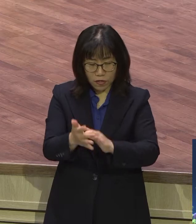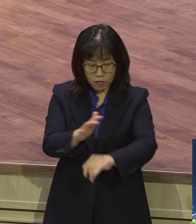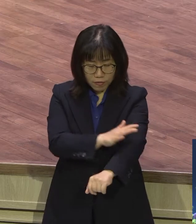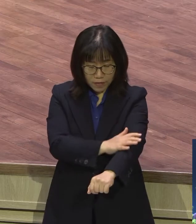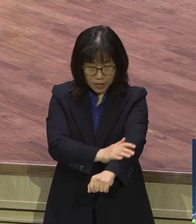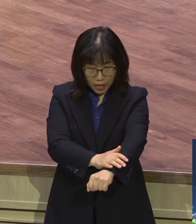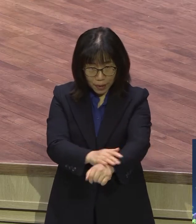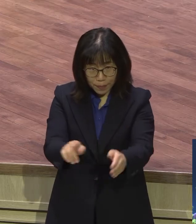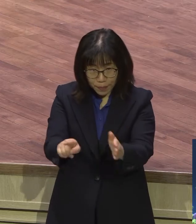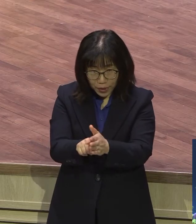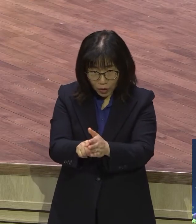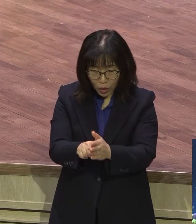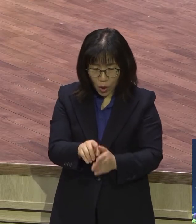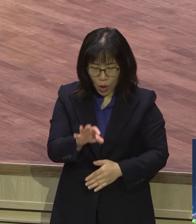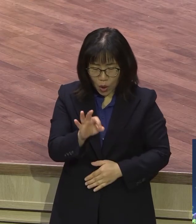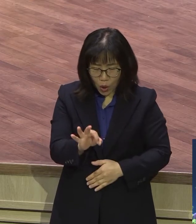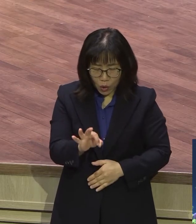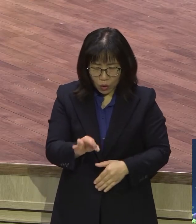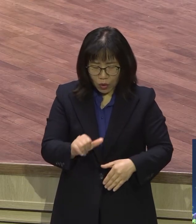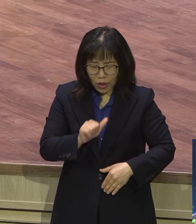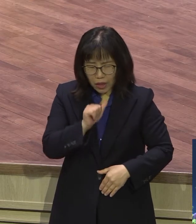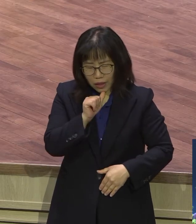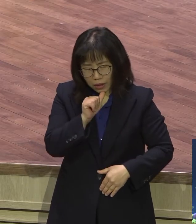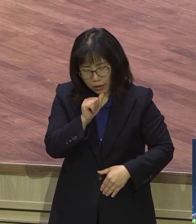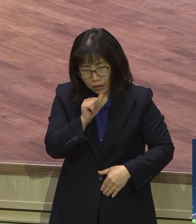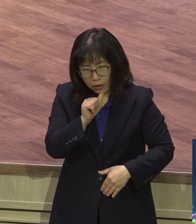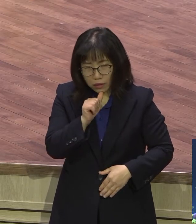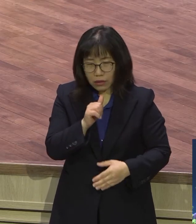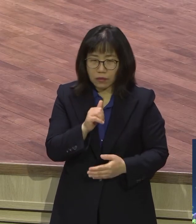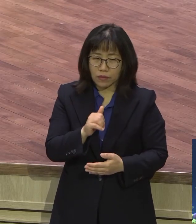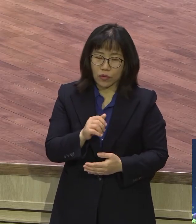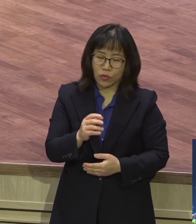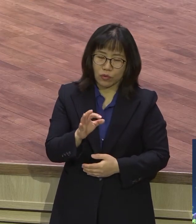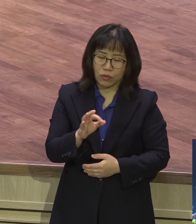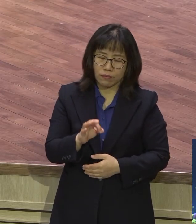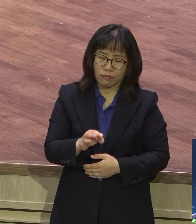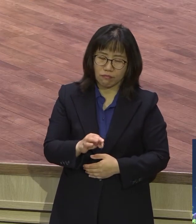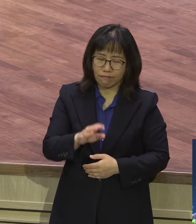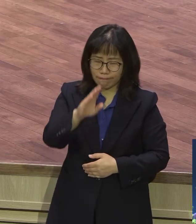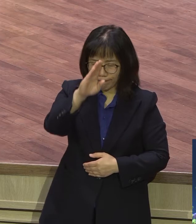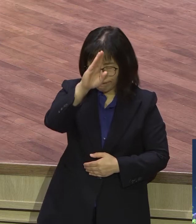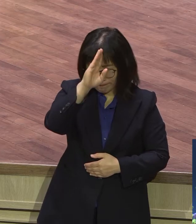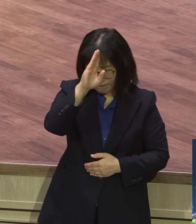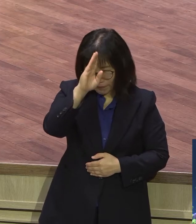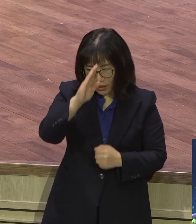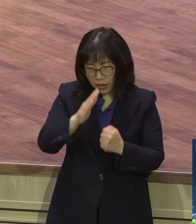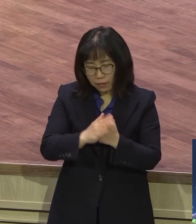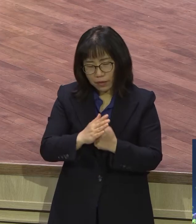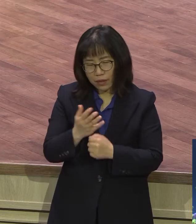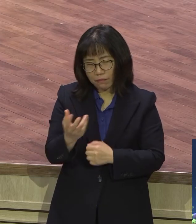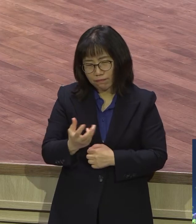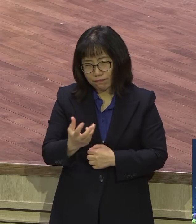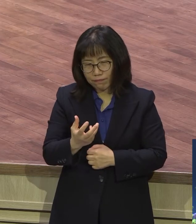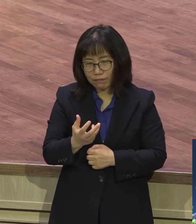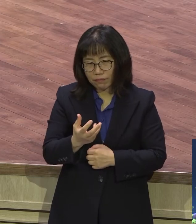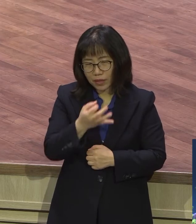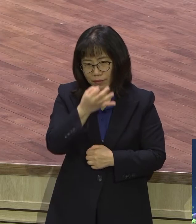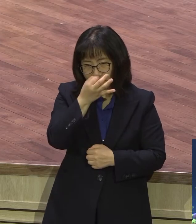그냥 몸이 약봤어 그렇지 않습니다 하나님은 그런 분 아니에요 오늘부터 생각